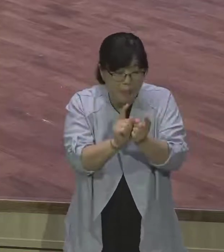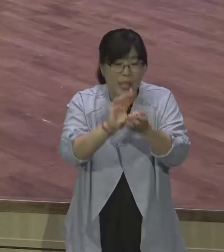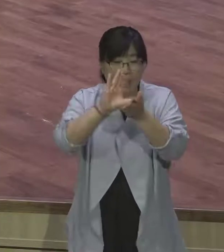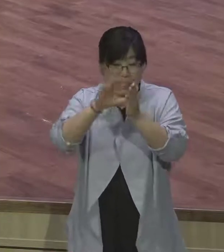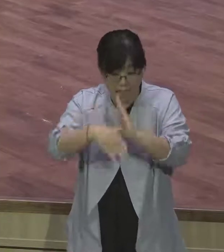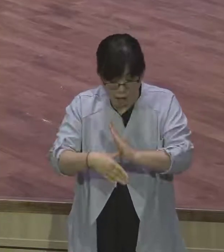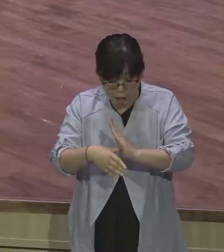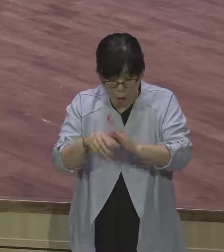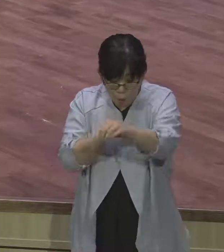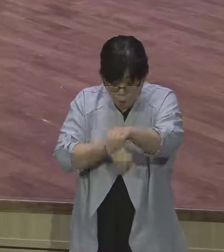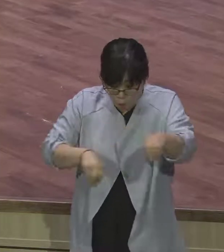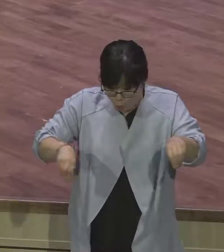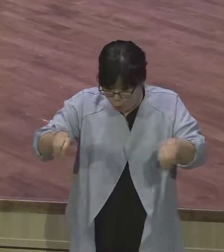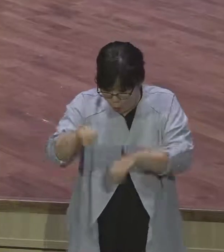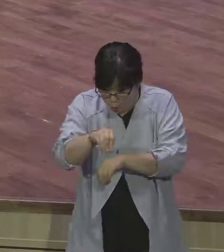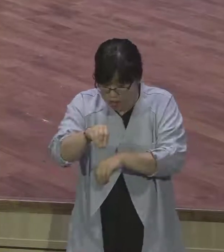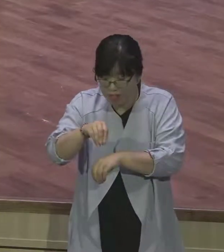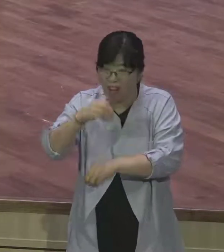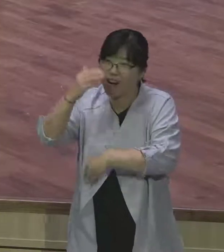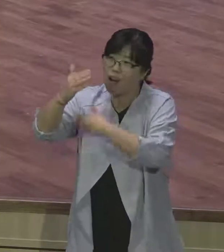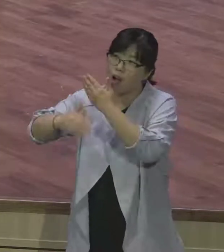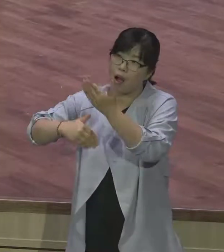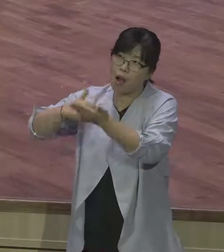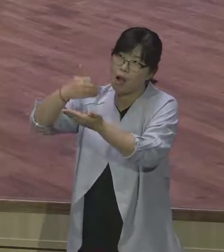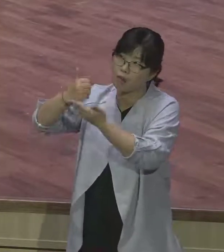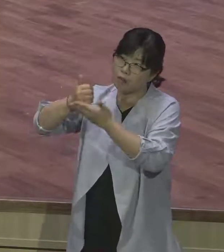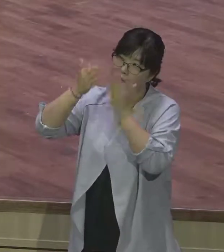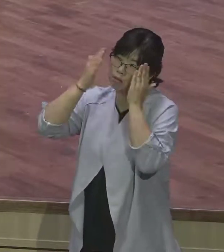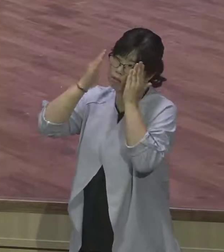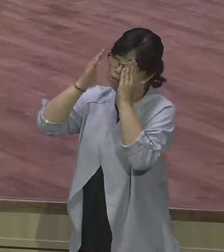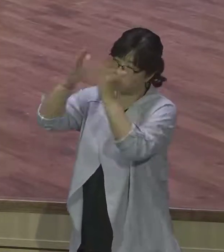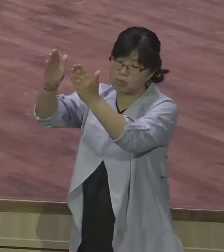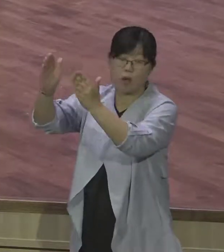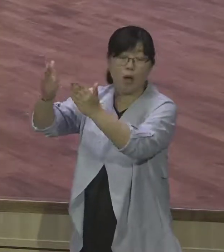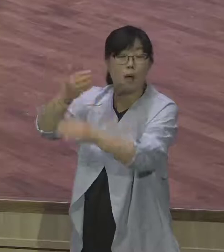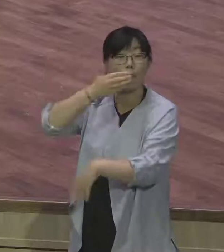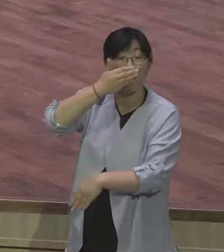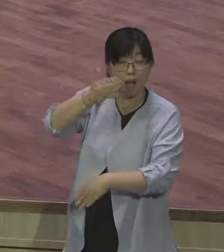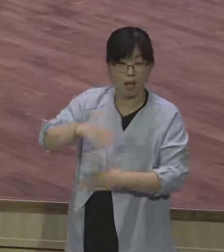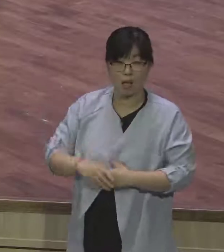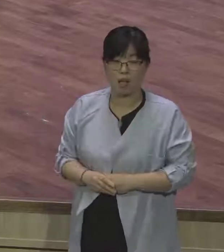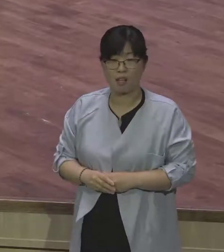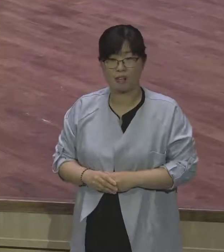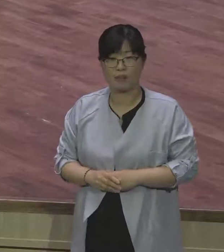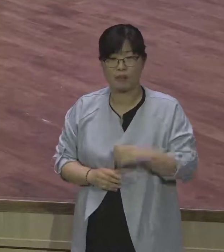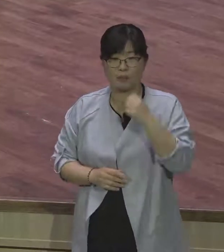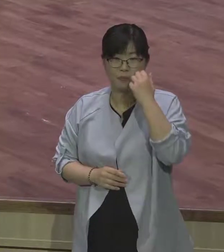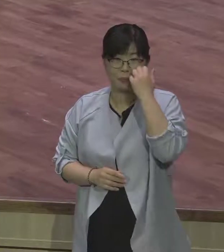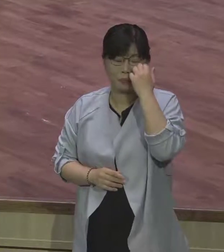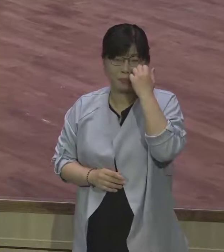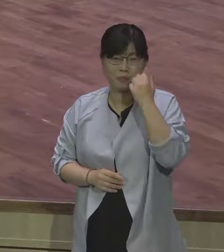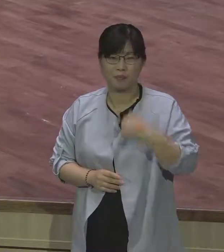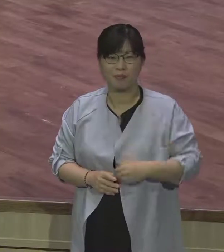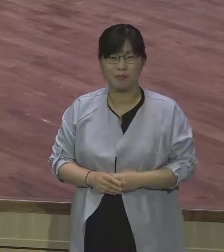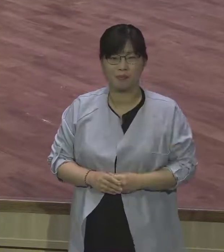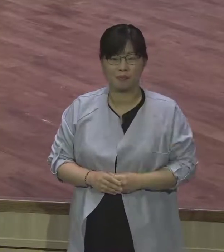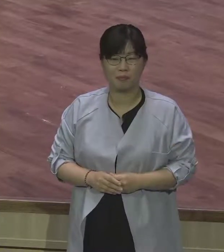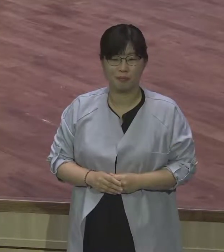안 하는 사람이 기도하는 거예요. 교인들이 가장 힘든 게 뭔지 아십니까? 교인들이 가장